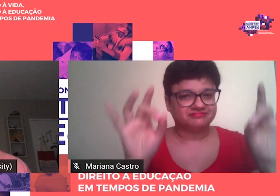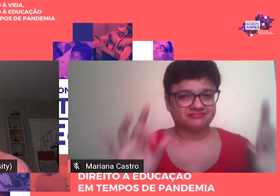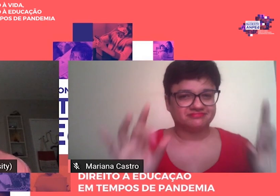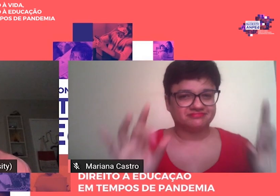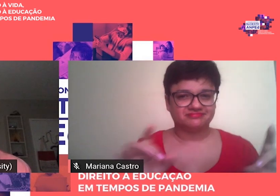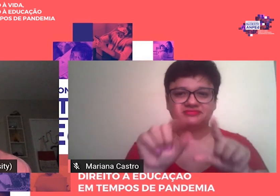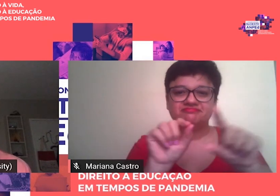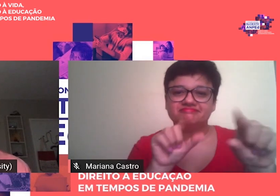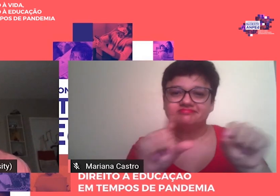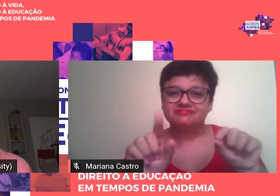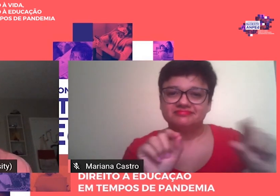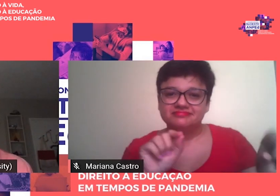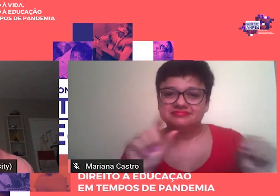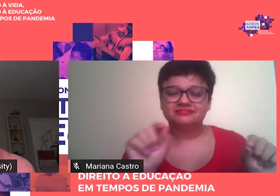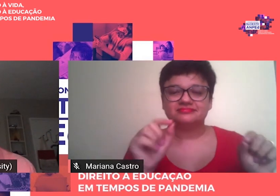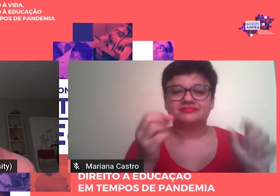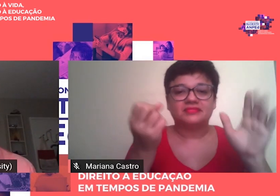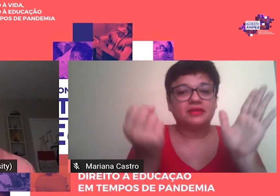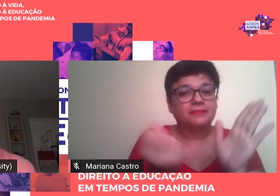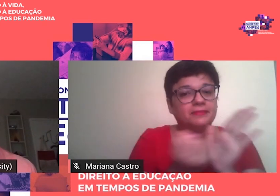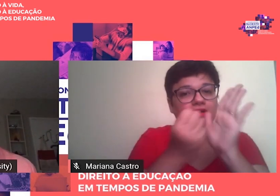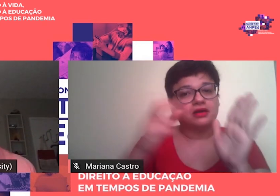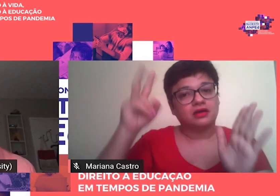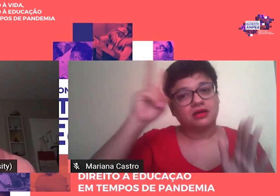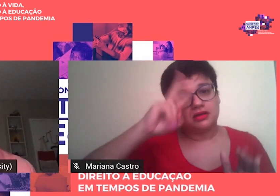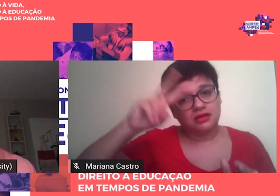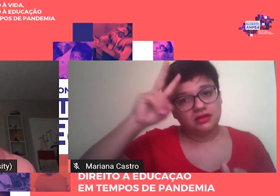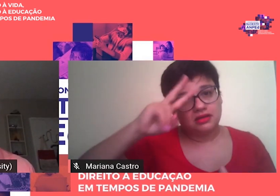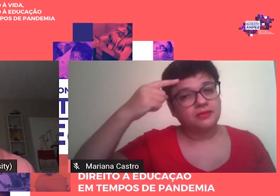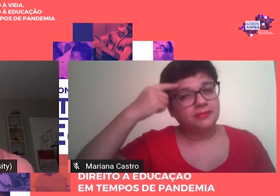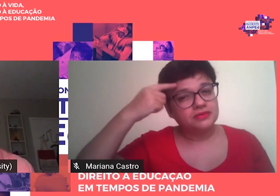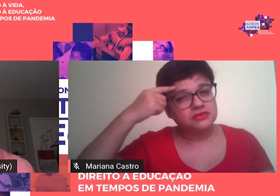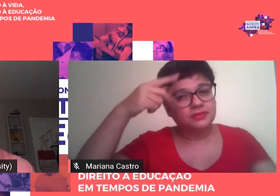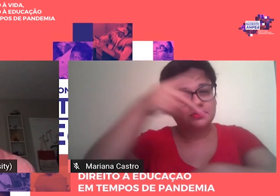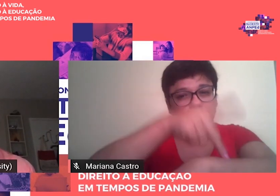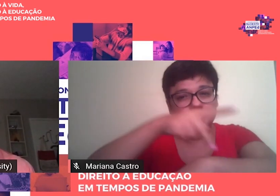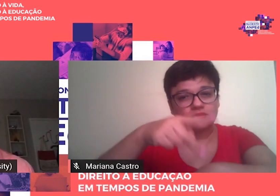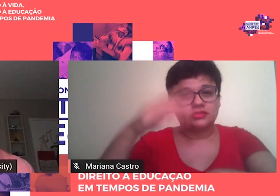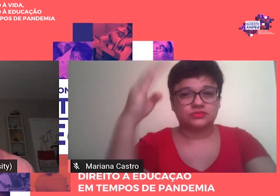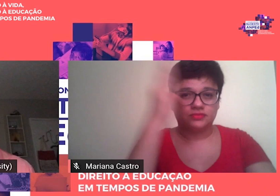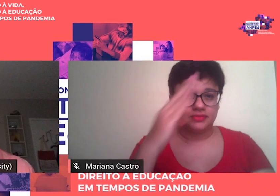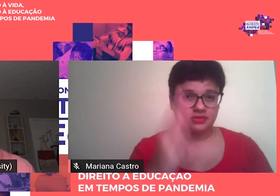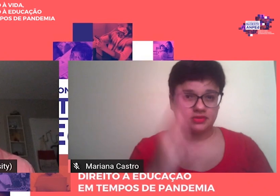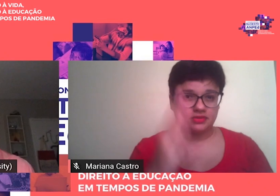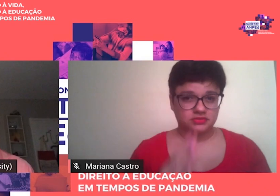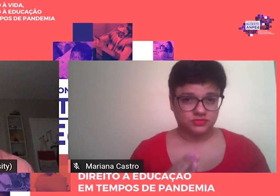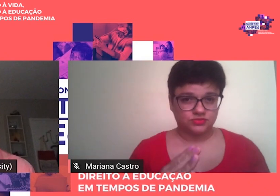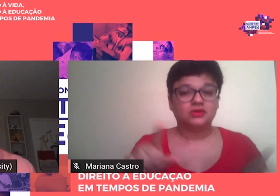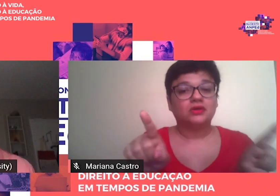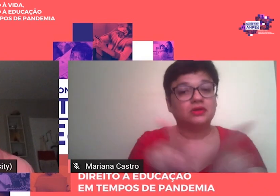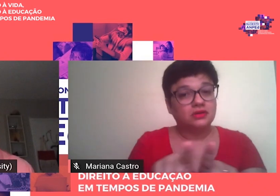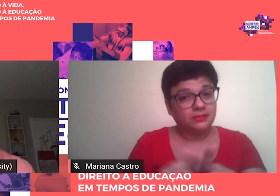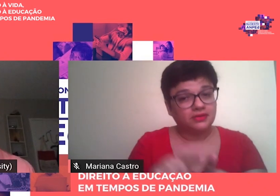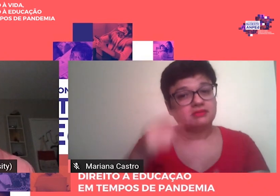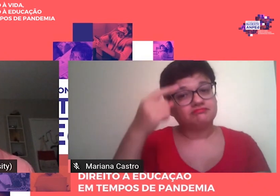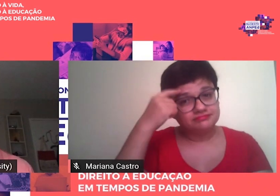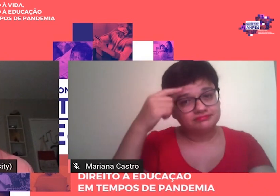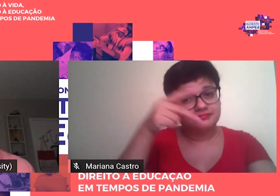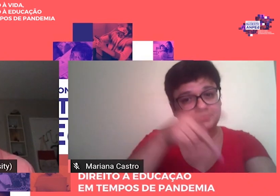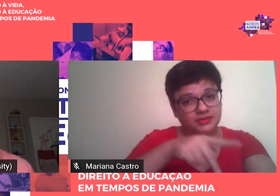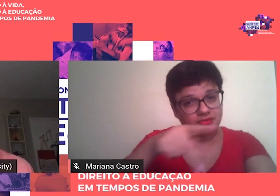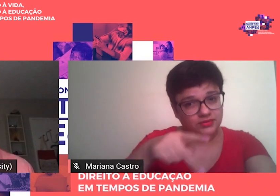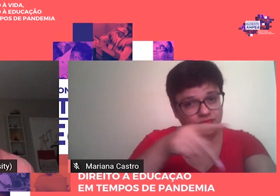A Não só do pensamento Pedagógico Brasileiro Mas também O pensamento Pedagógico